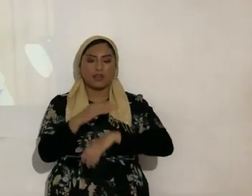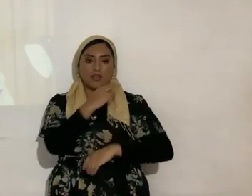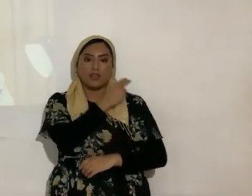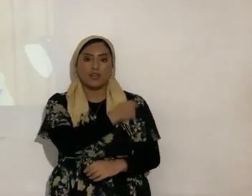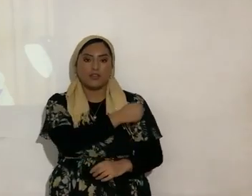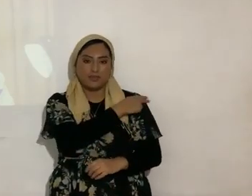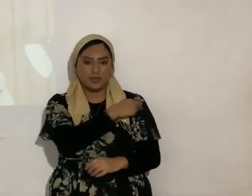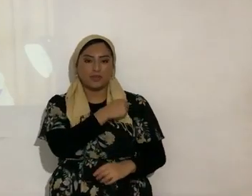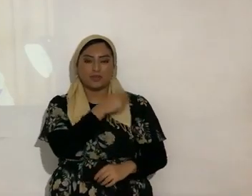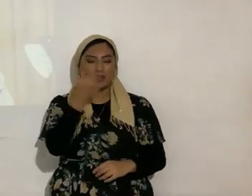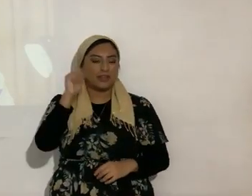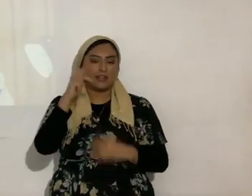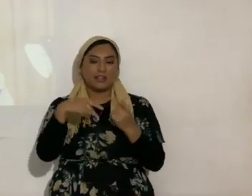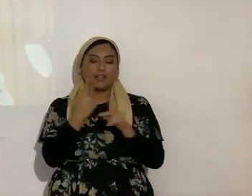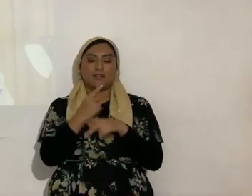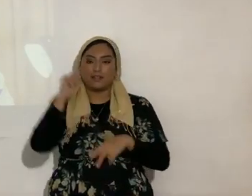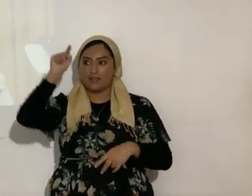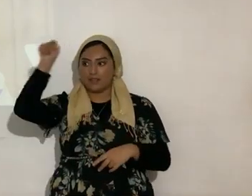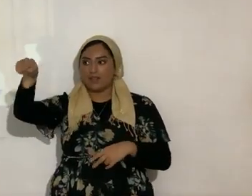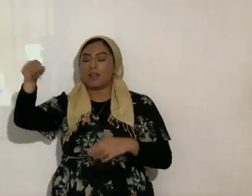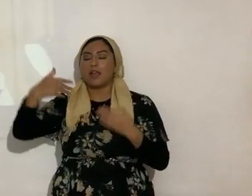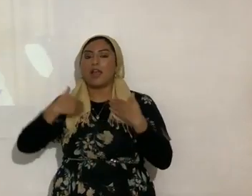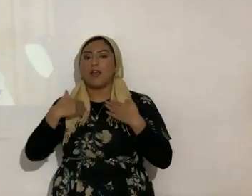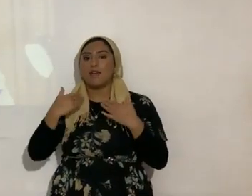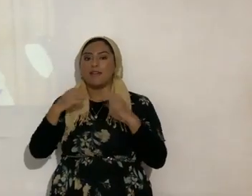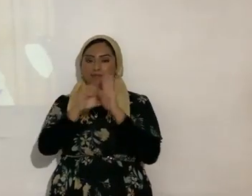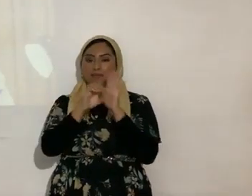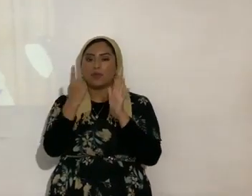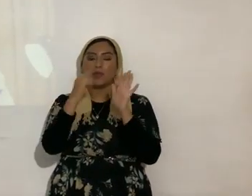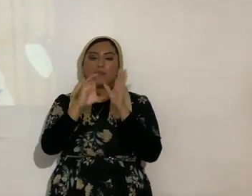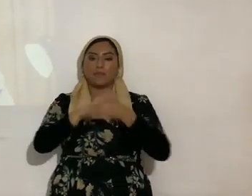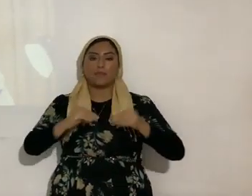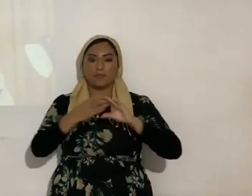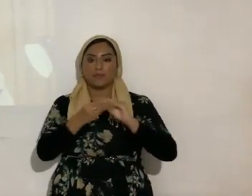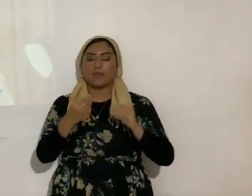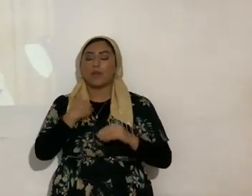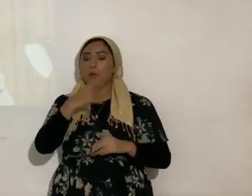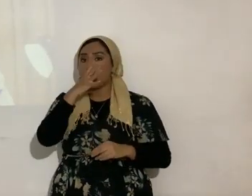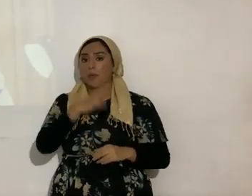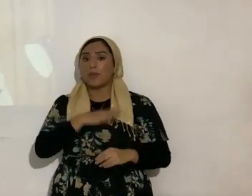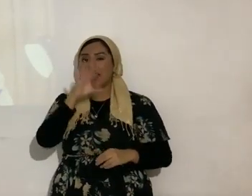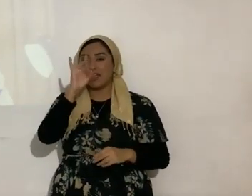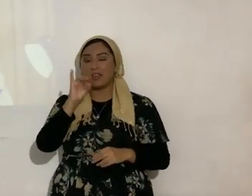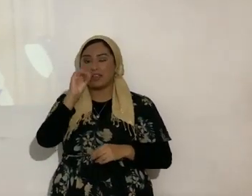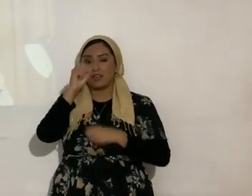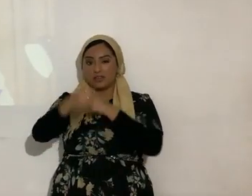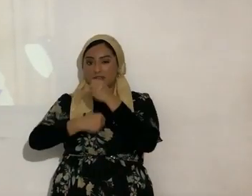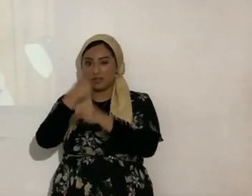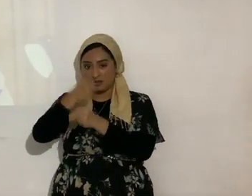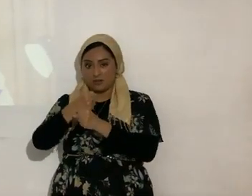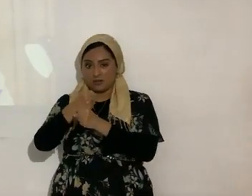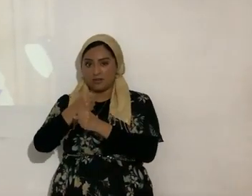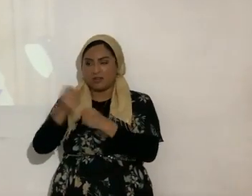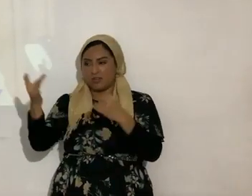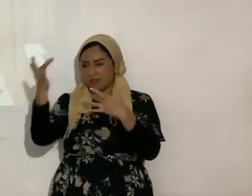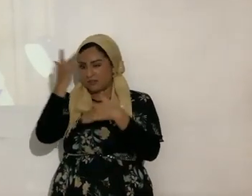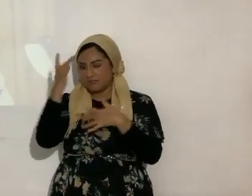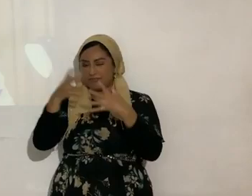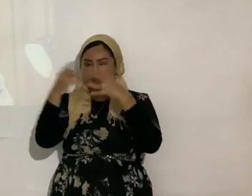X había una mujer de 80 años de edad postrada en cama por varias enfermedades varias dolencias